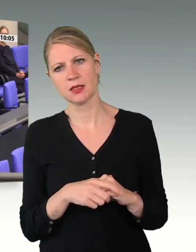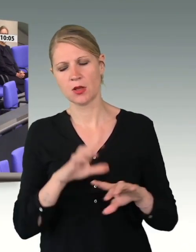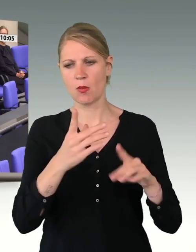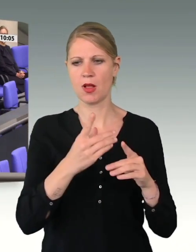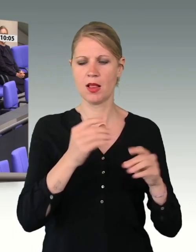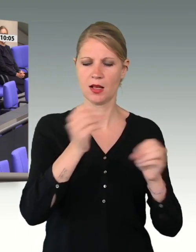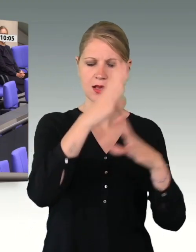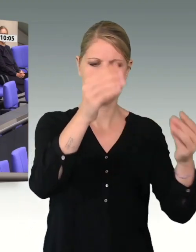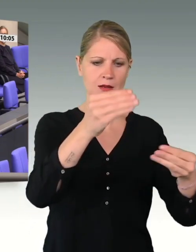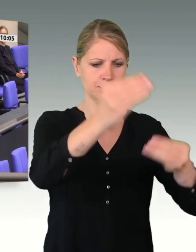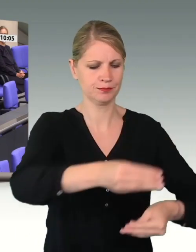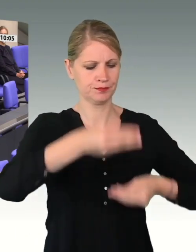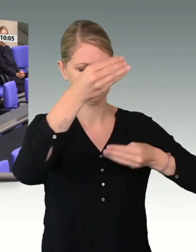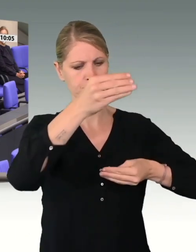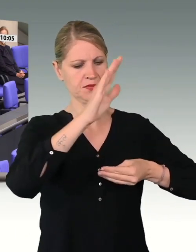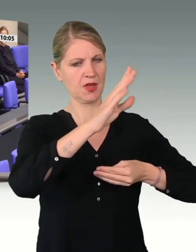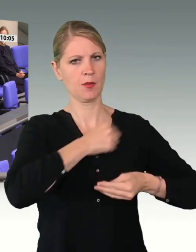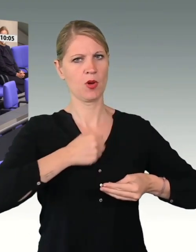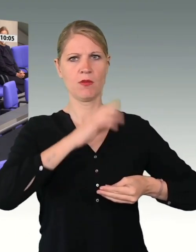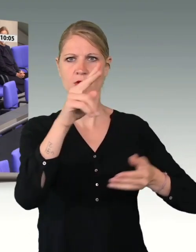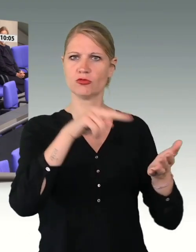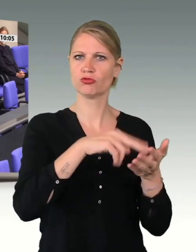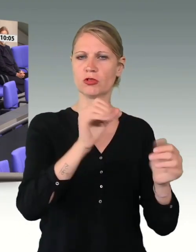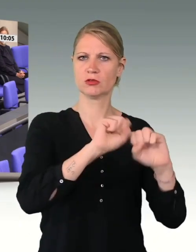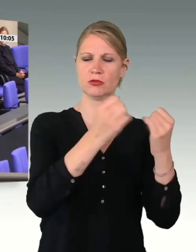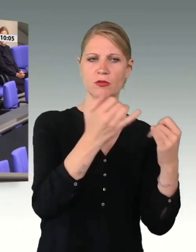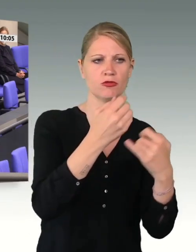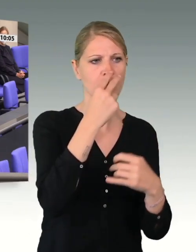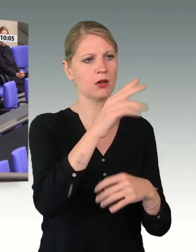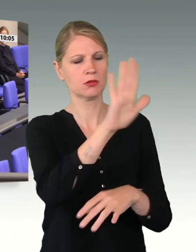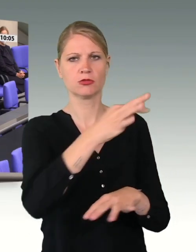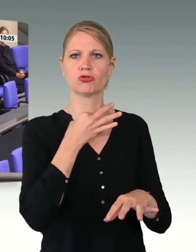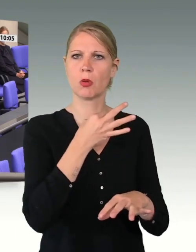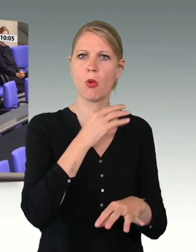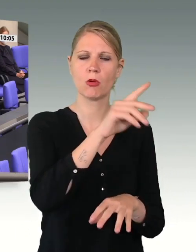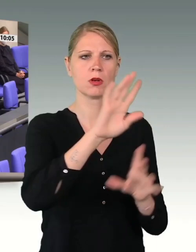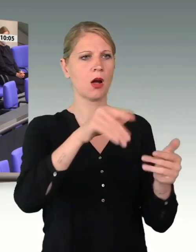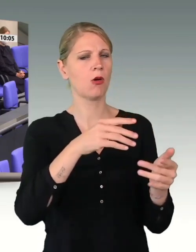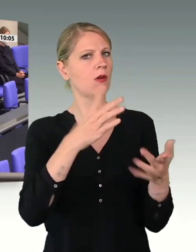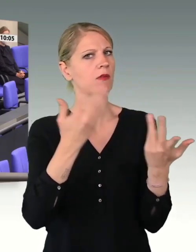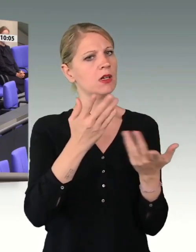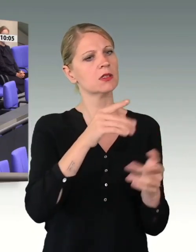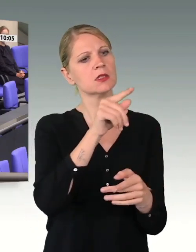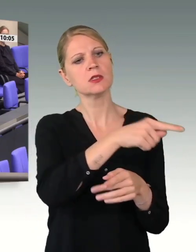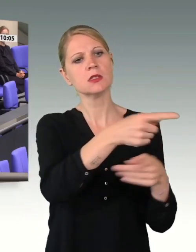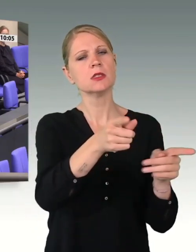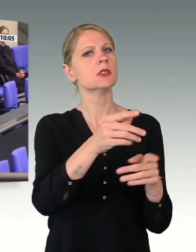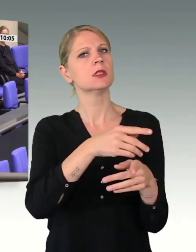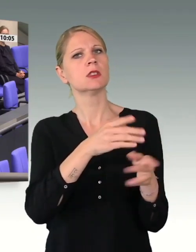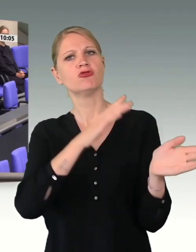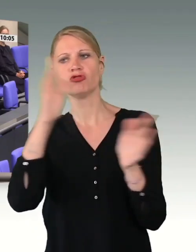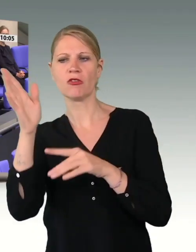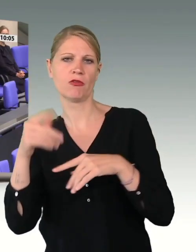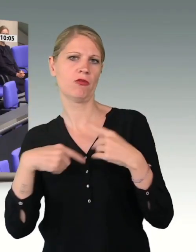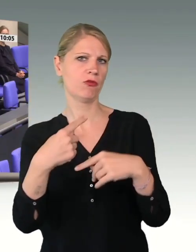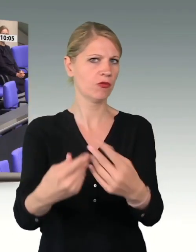der Bundeswehr sowie auch über die Stimmung und auch über die Missstände in der Truppe. Aber auch